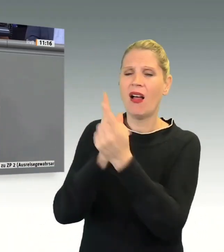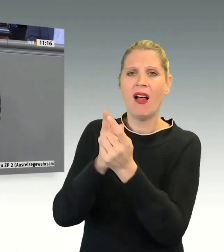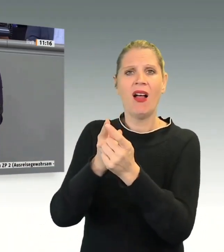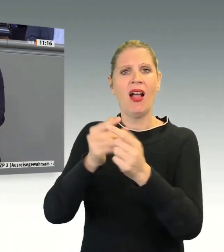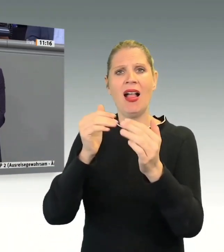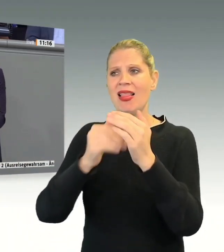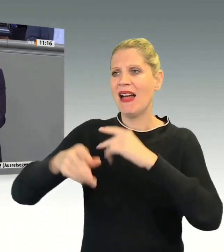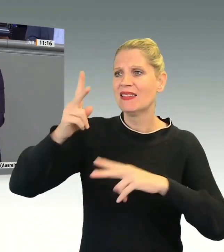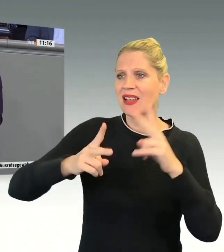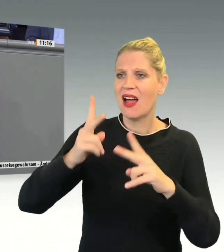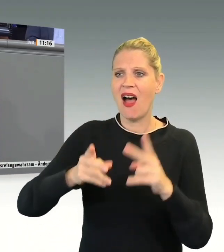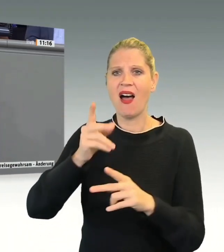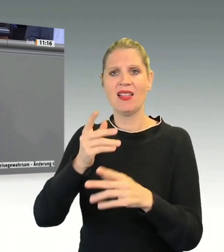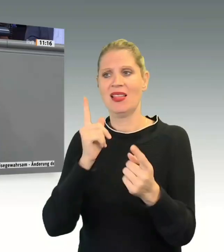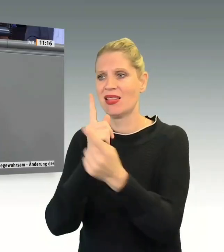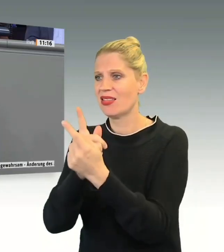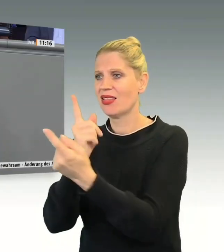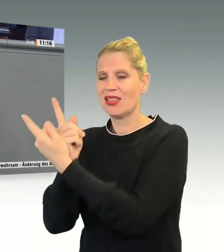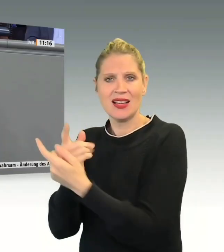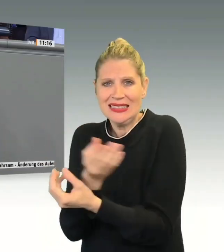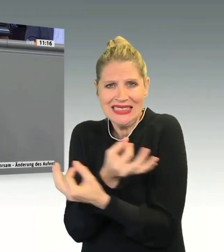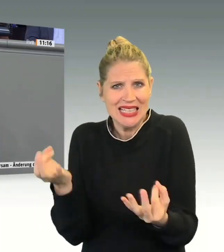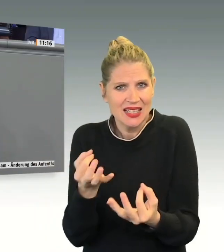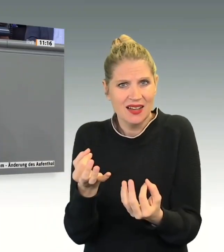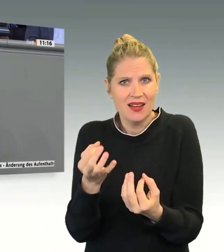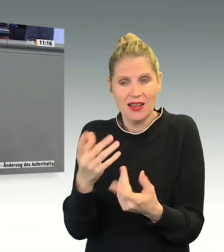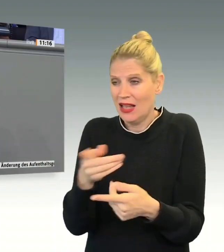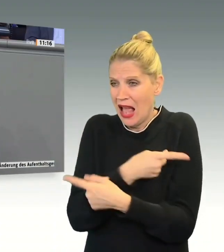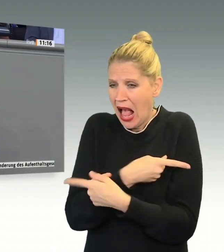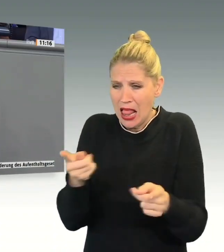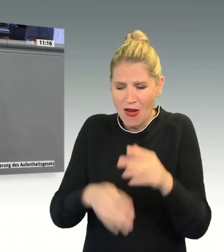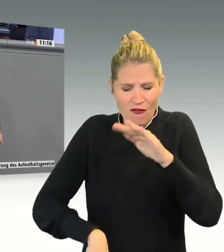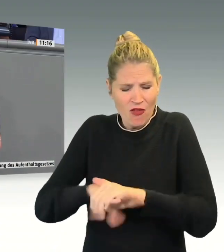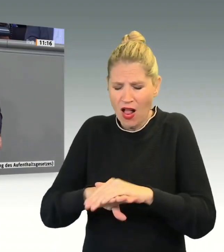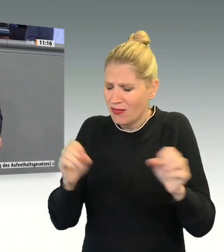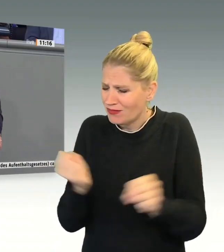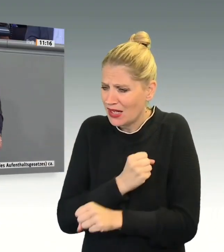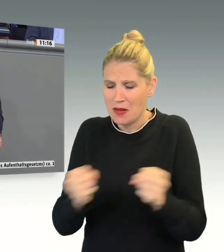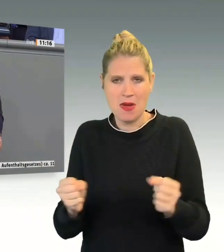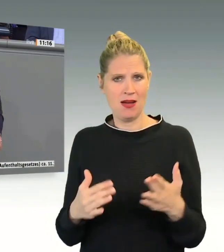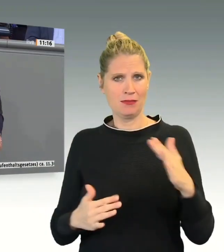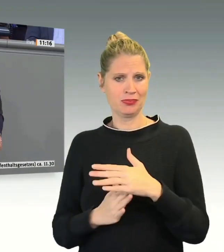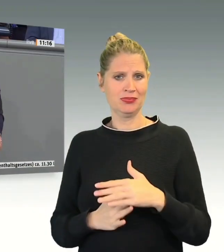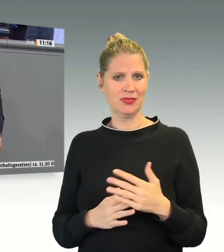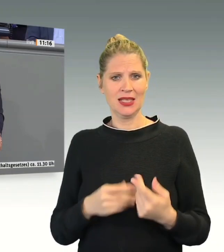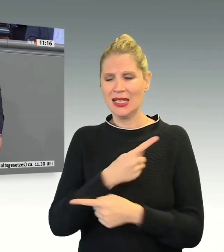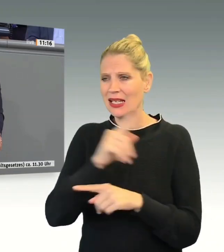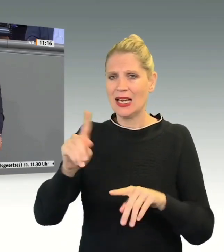wäre das eine gute Gelegenheit gewesen, mal einen Schritt loszugehen. Und Ihre ganzen Argumente sind erfunden.